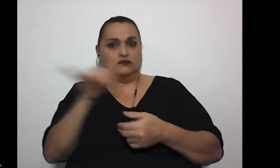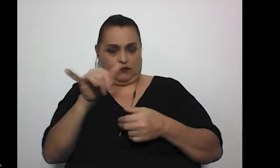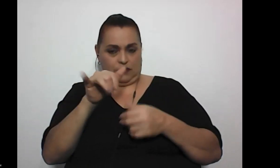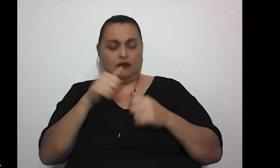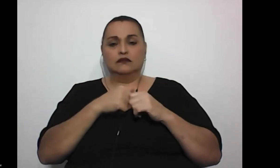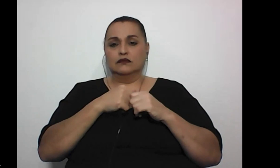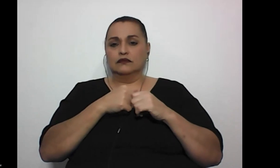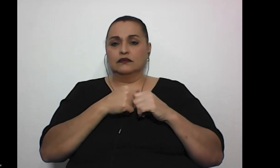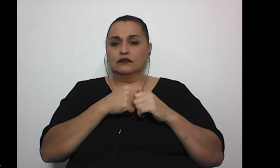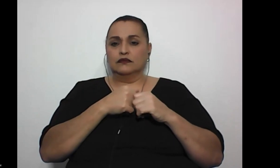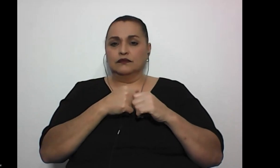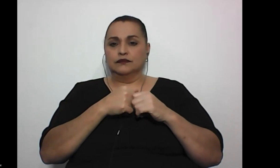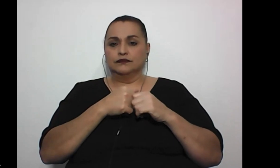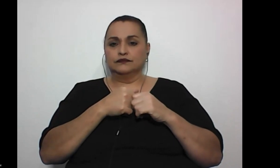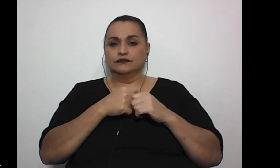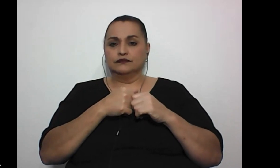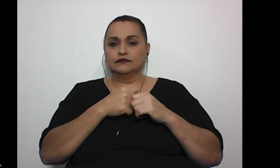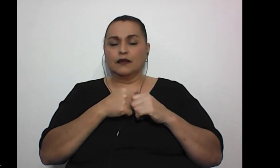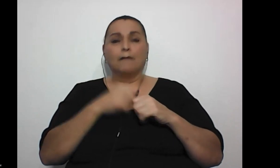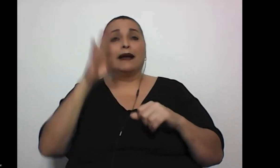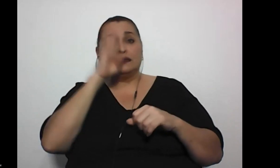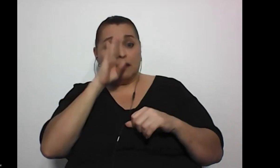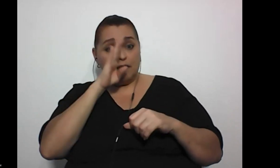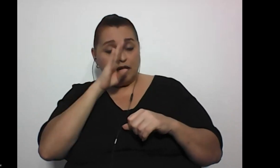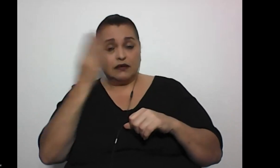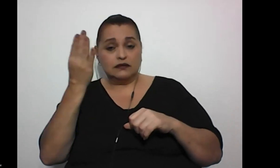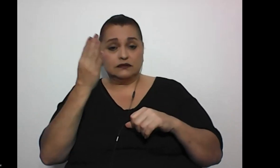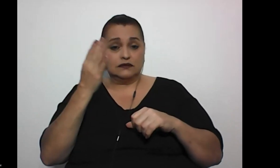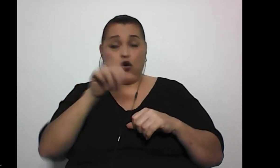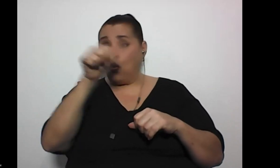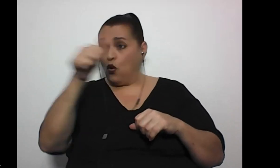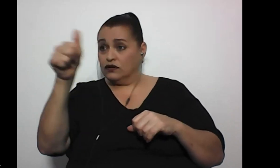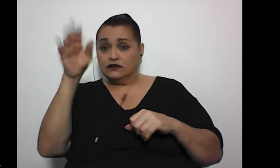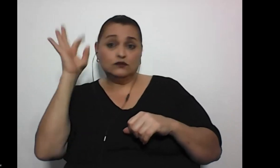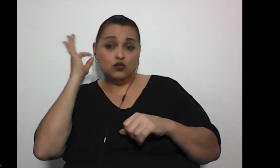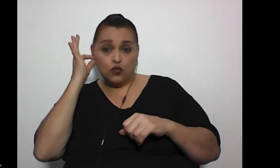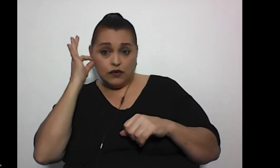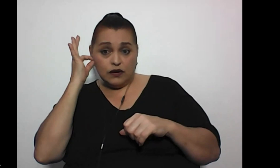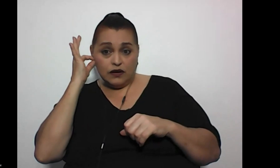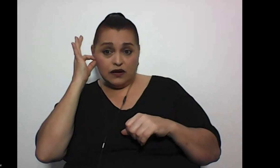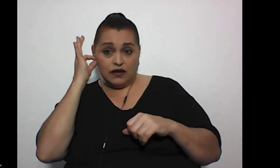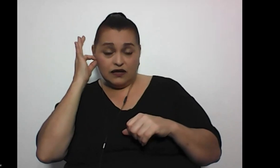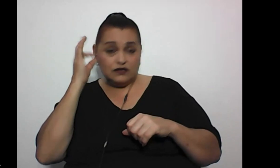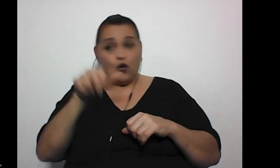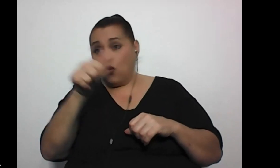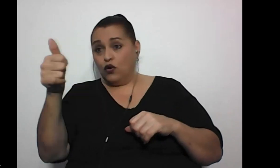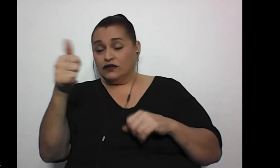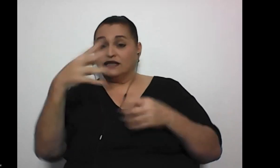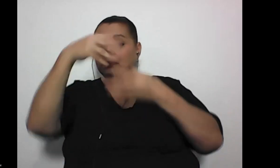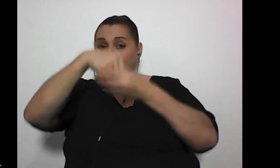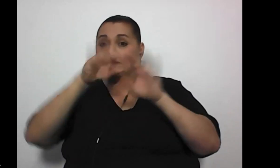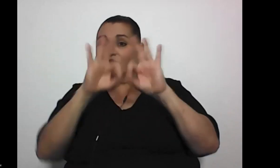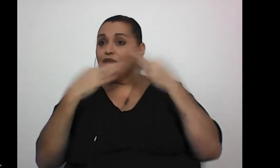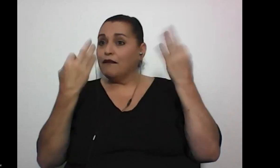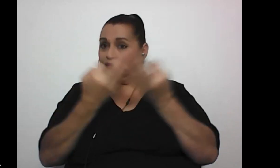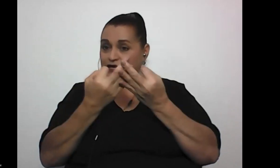también para las las mamás las las otras mujeres los otros familiares pero en particular